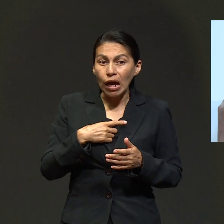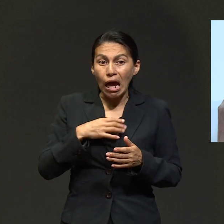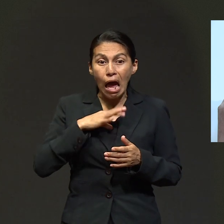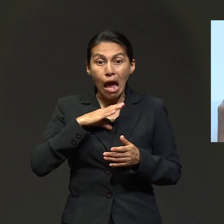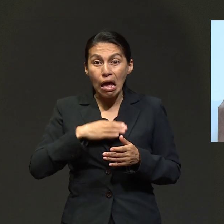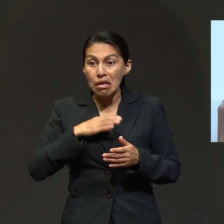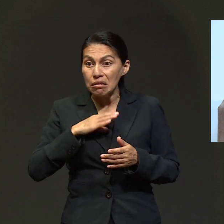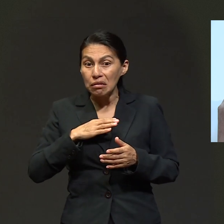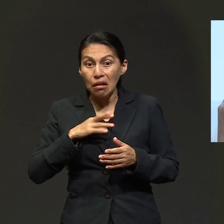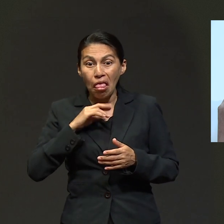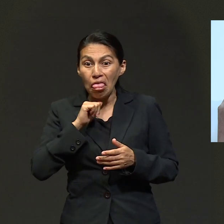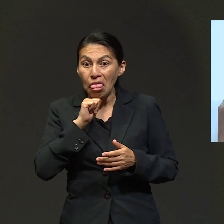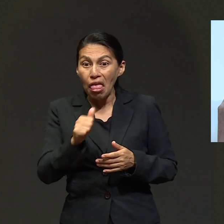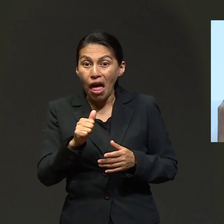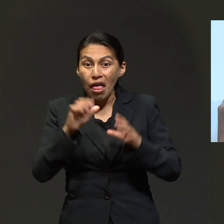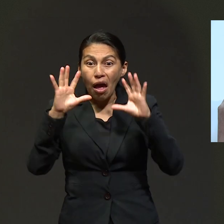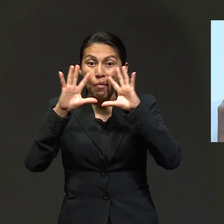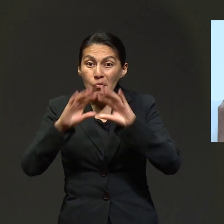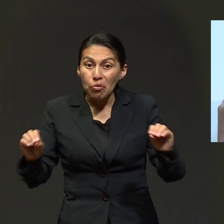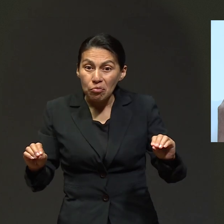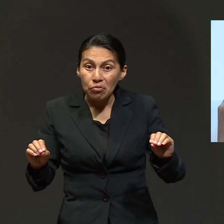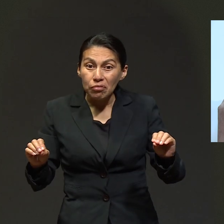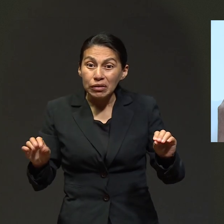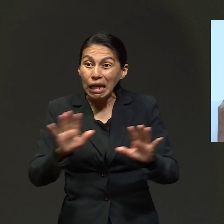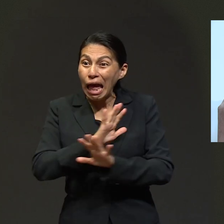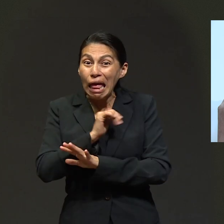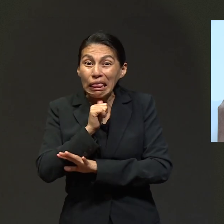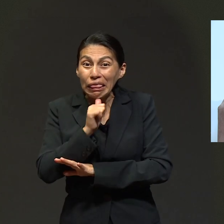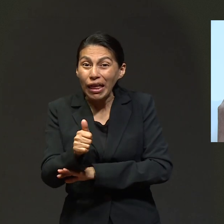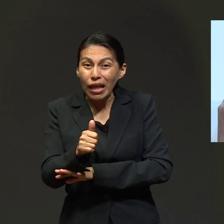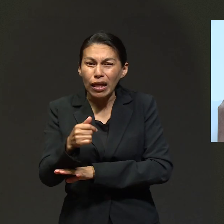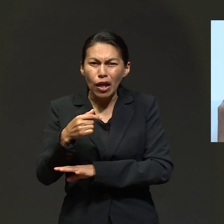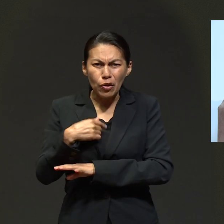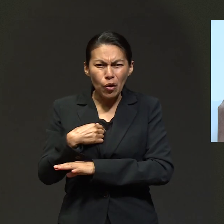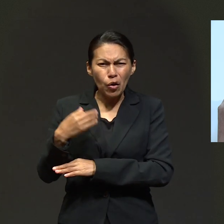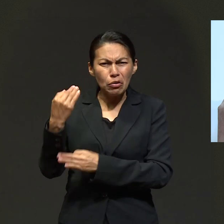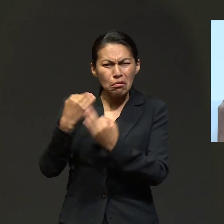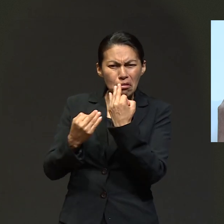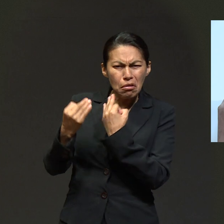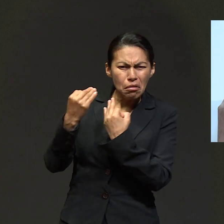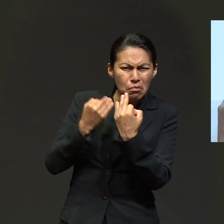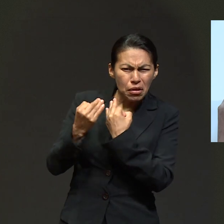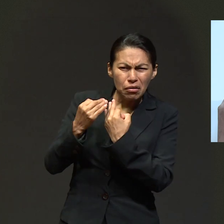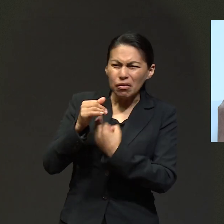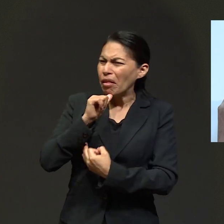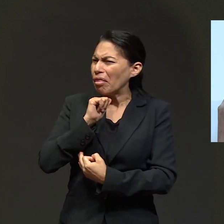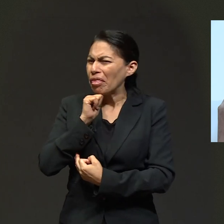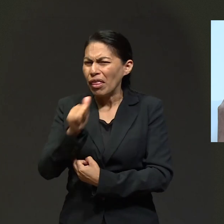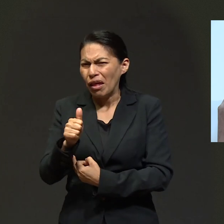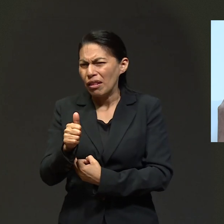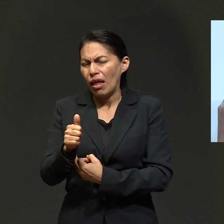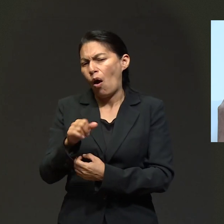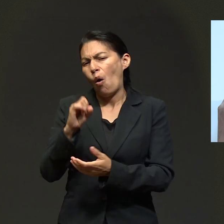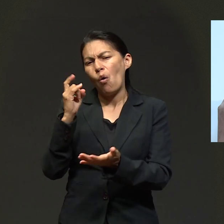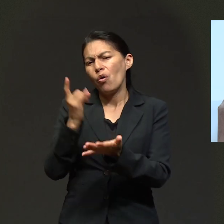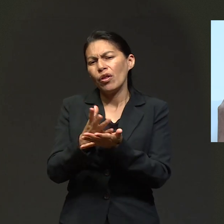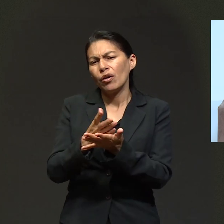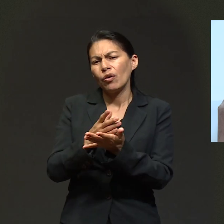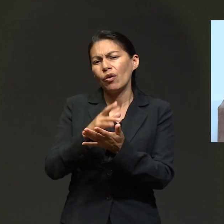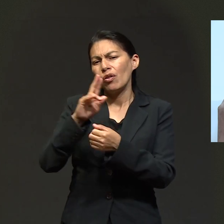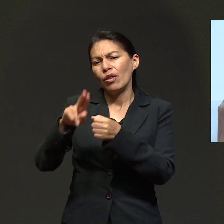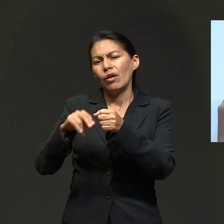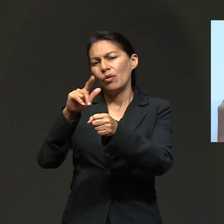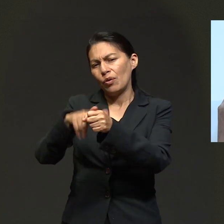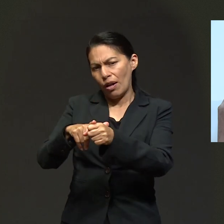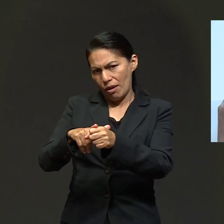estaban impresionados de saber que yo ya no tenía absolutamente nada. Y yo no había tomado ni quimioterapias, ningún tratamiento. Sí